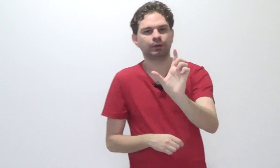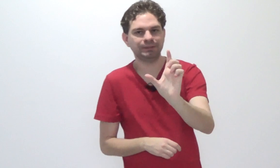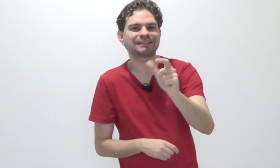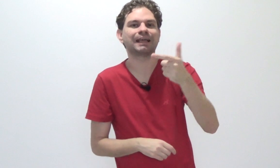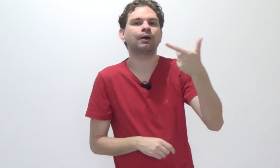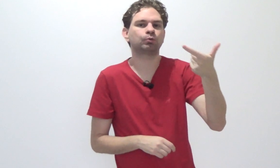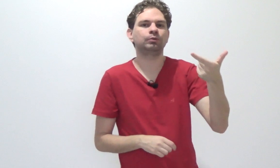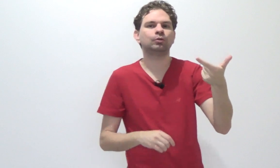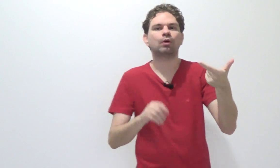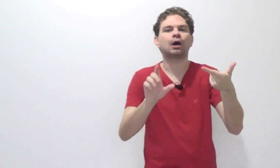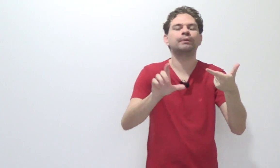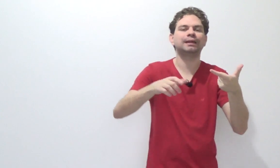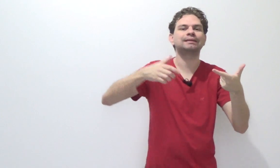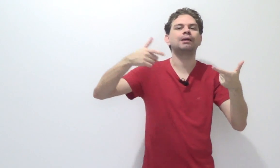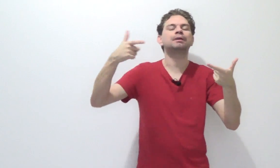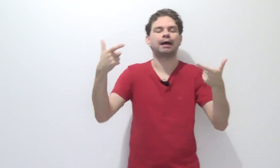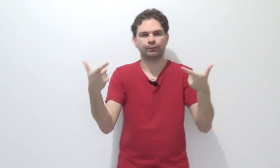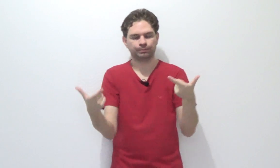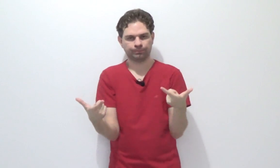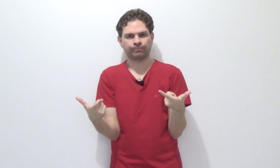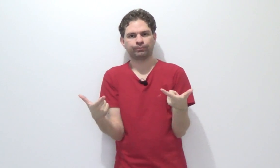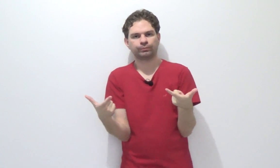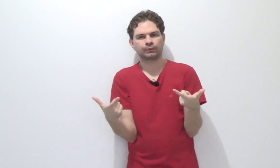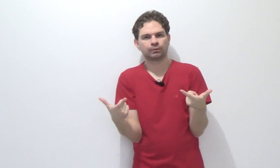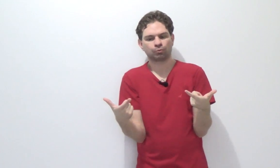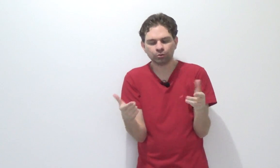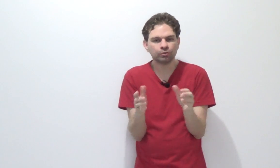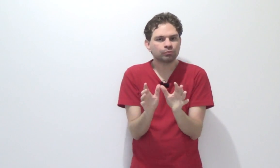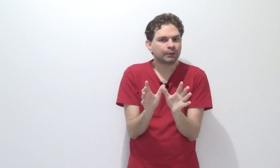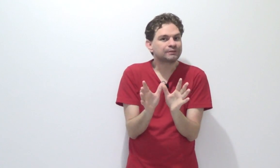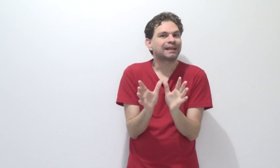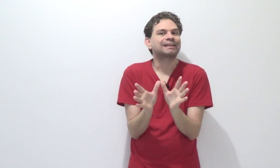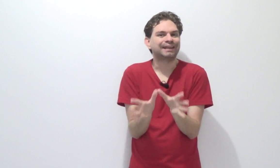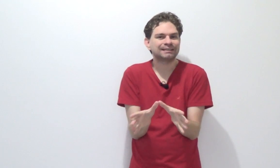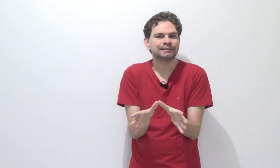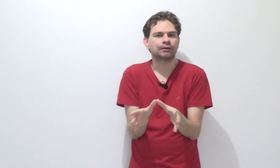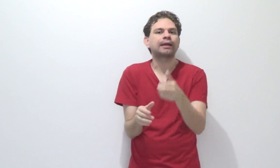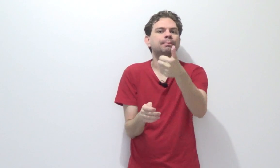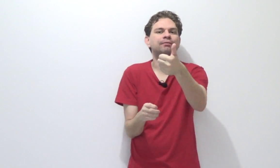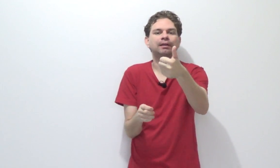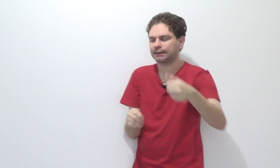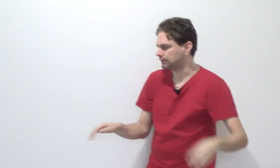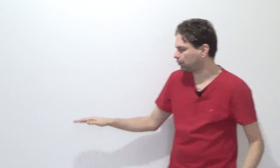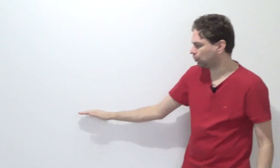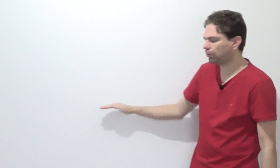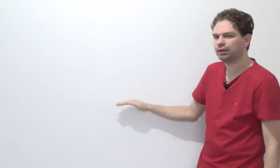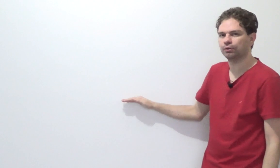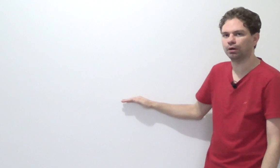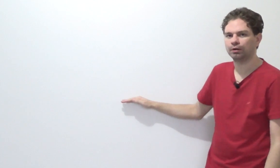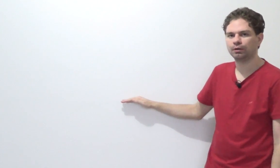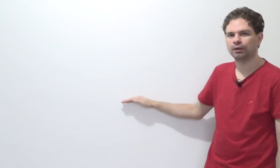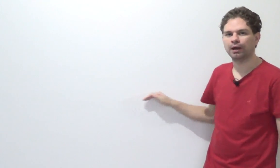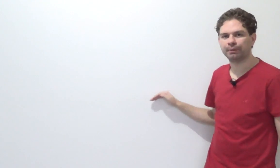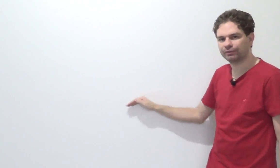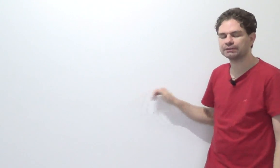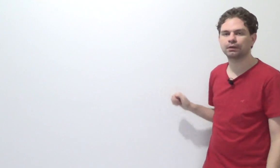Local incerto e local indeterminado. Quando eu não tenho certeza, o que prevalece? Você já colocou aí, ó. É a prevenção.